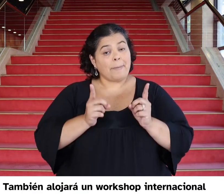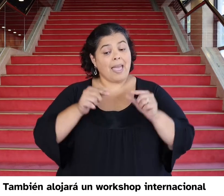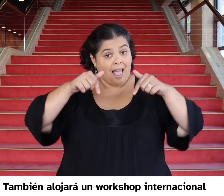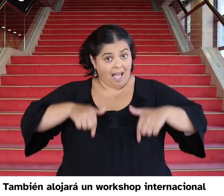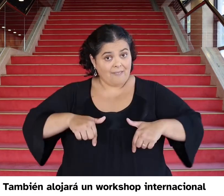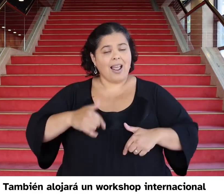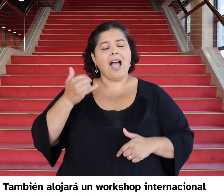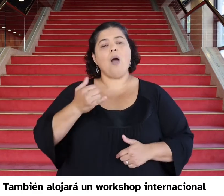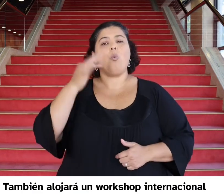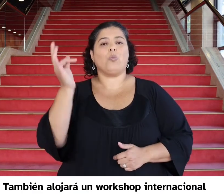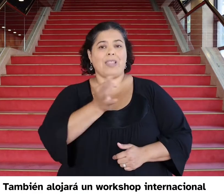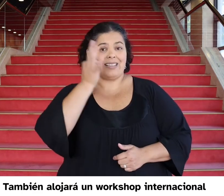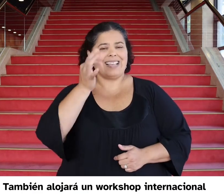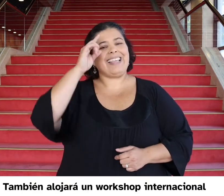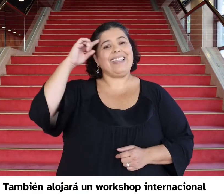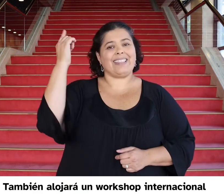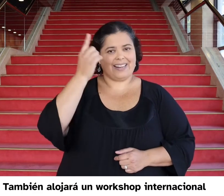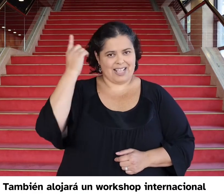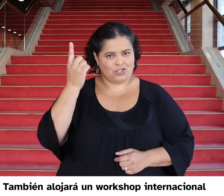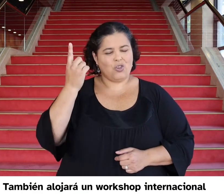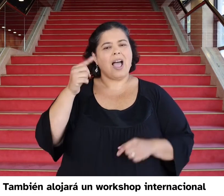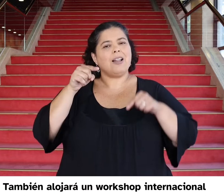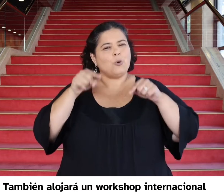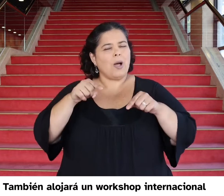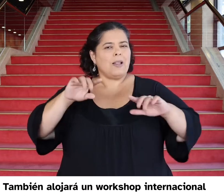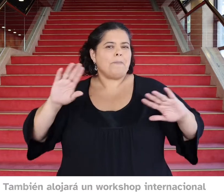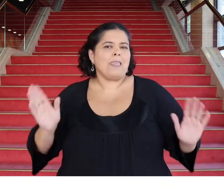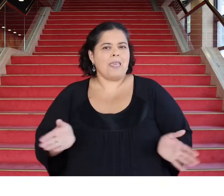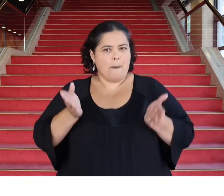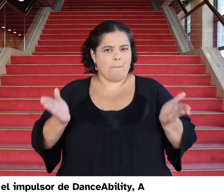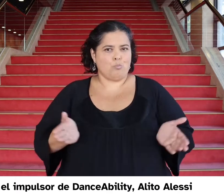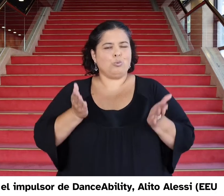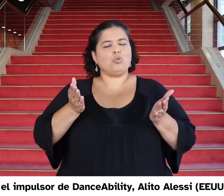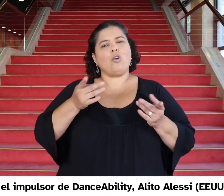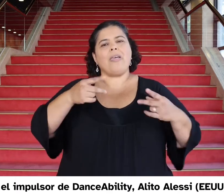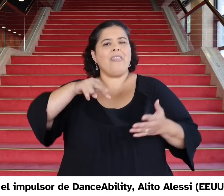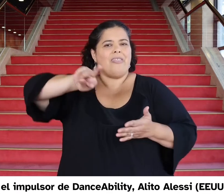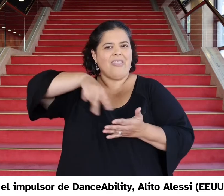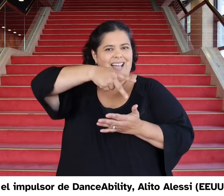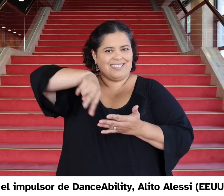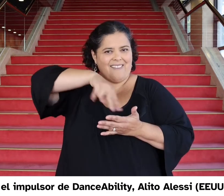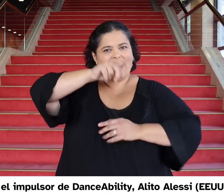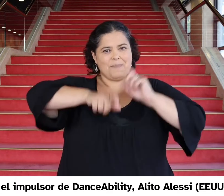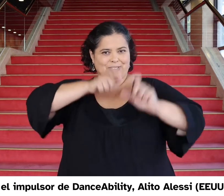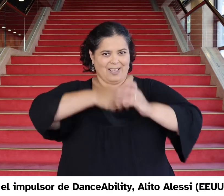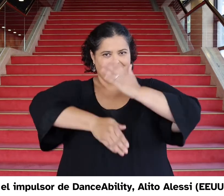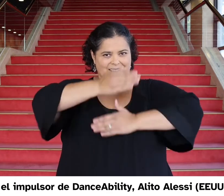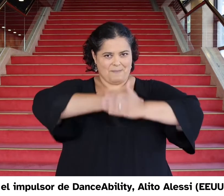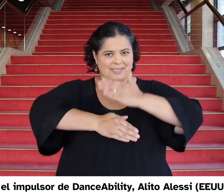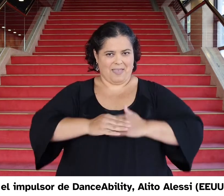También alojará un workshop internacional con el impulsor de Dance Ability Alito Alesi de Estados Unidos.